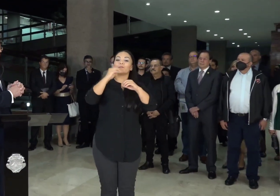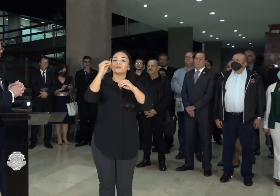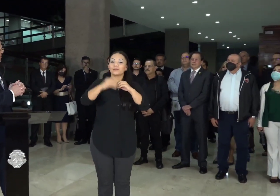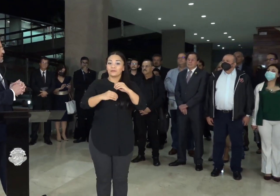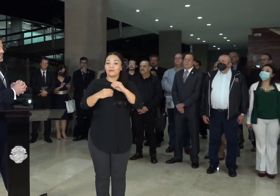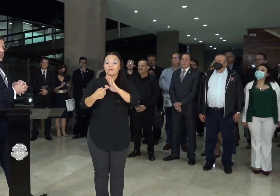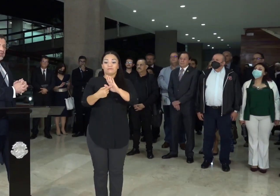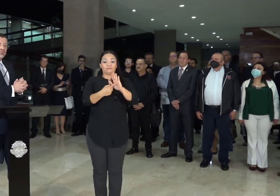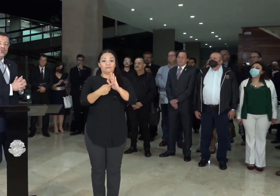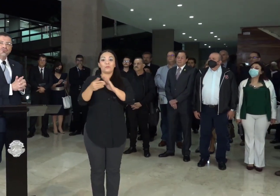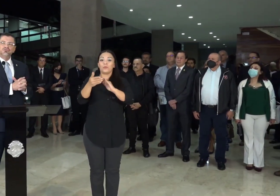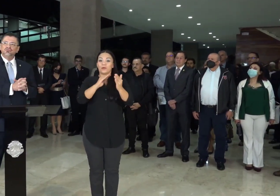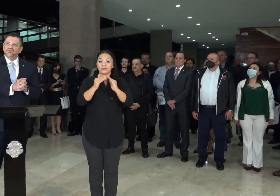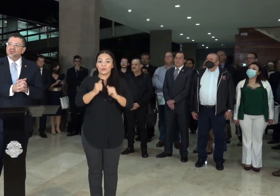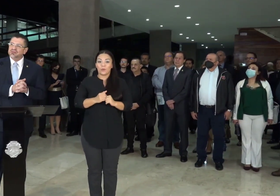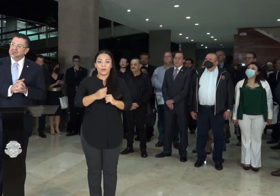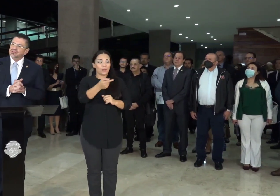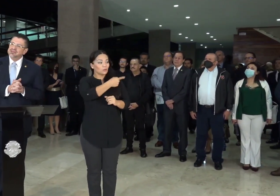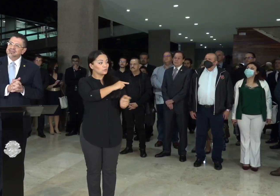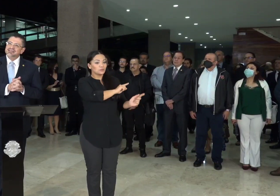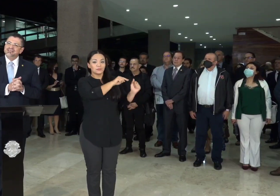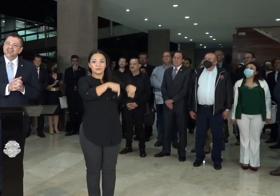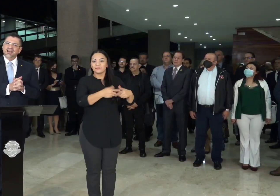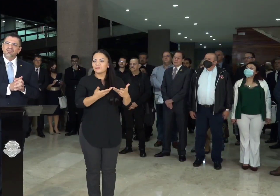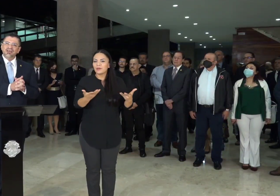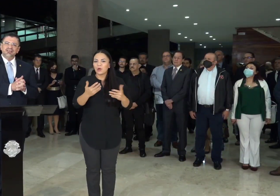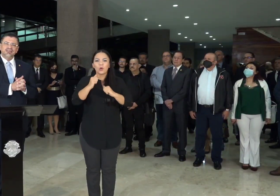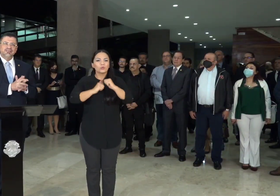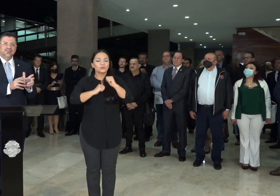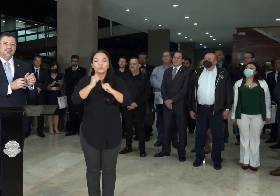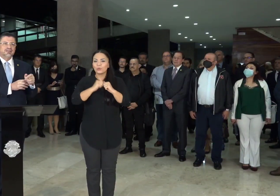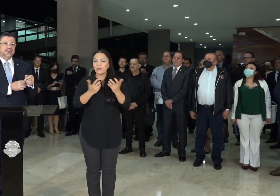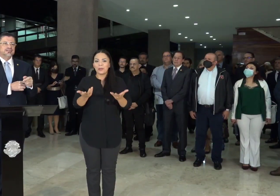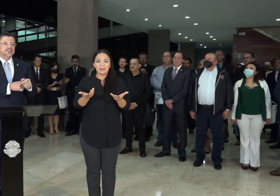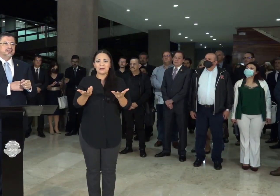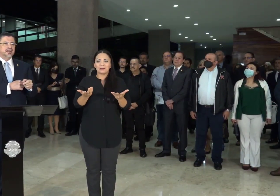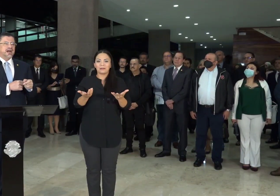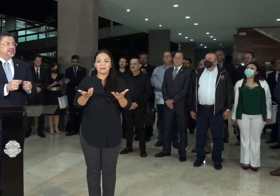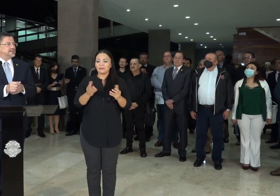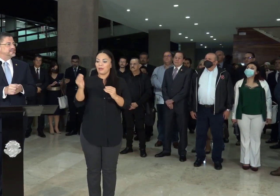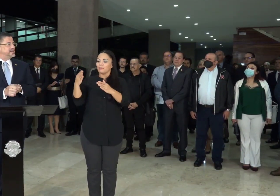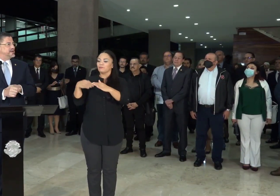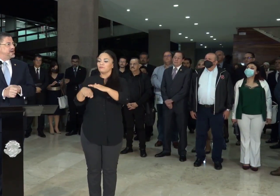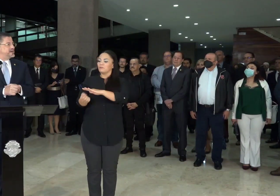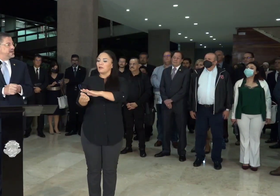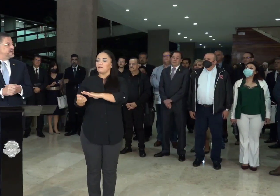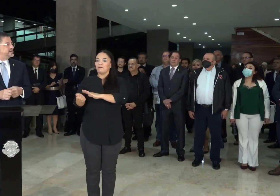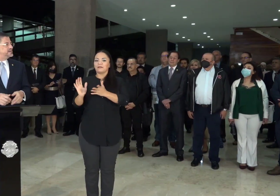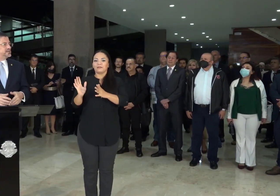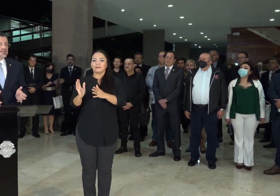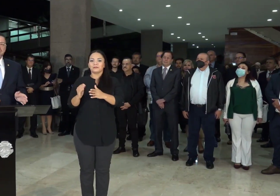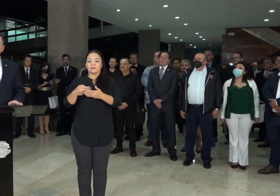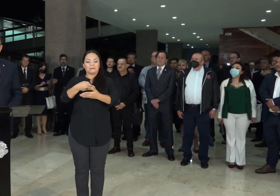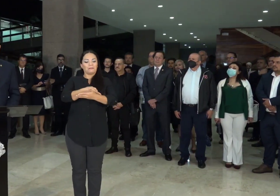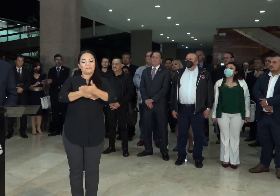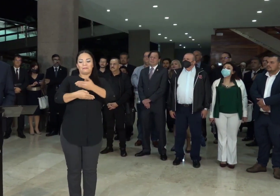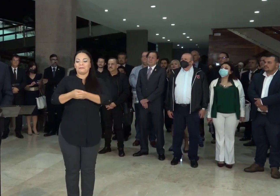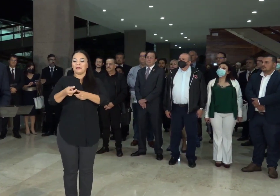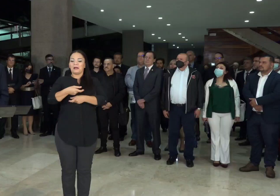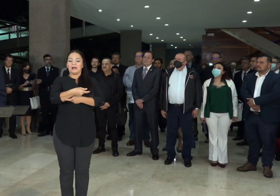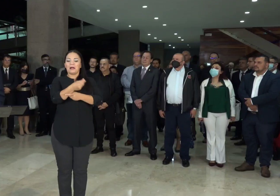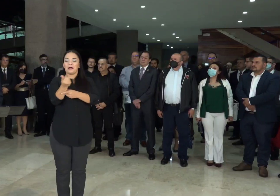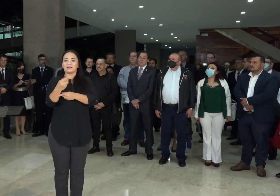la población viniendo a construir sin gavetas, sin cartas en la manga, de manera